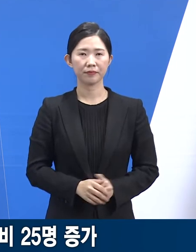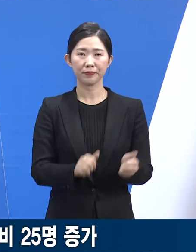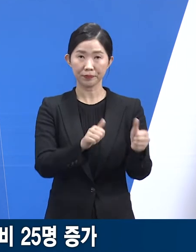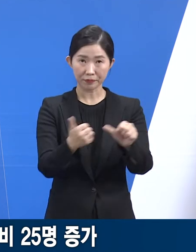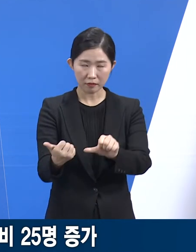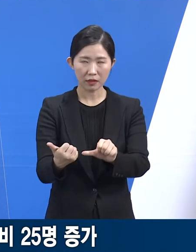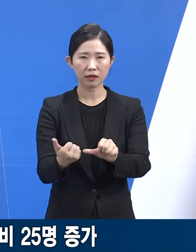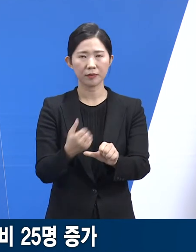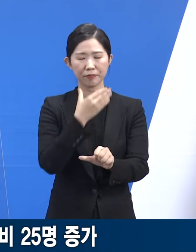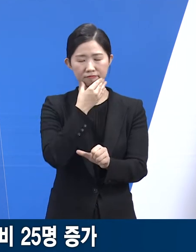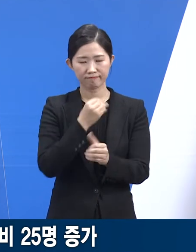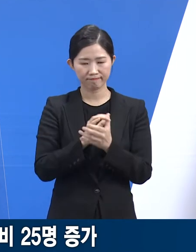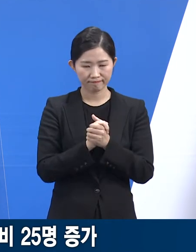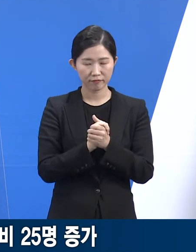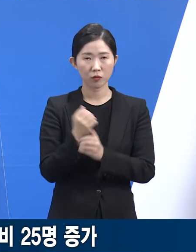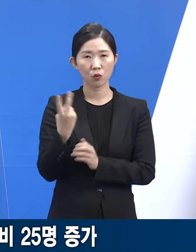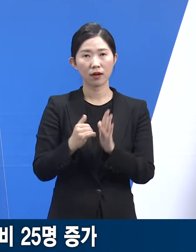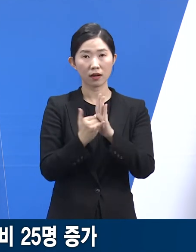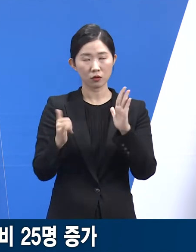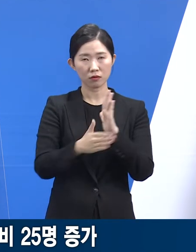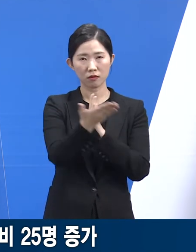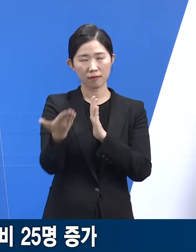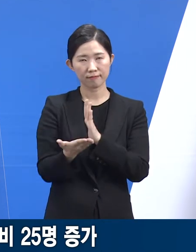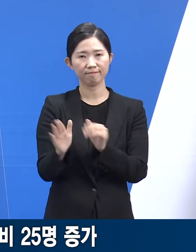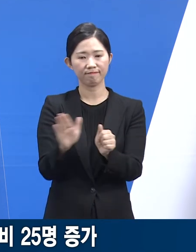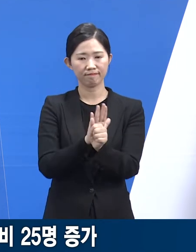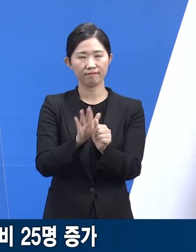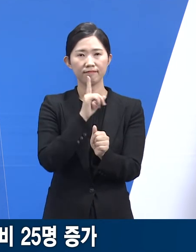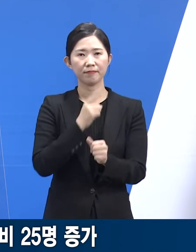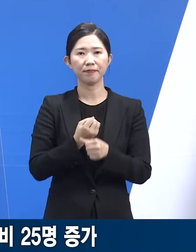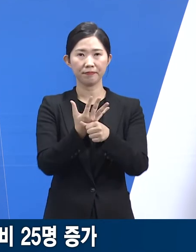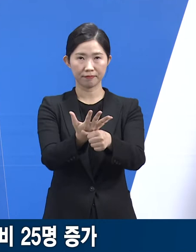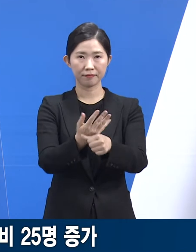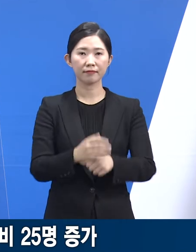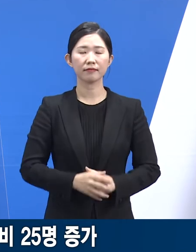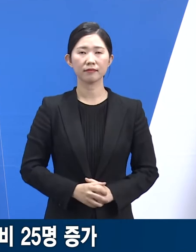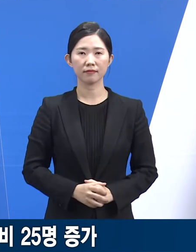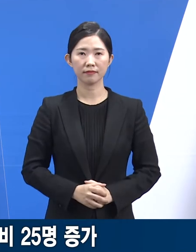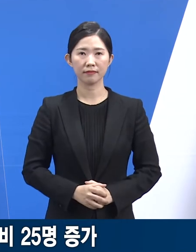상가 고인의 명복을 빌며 유가족분들께 깊은 애도의 말씀을 드립니다.